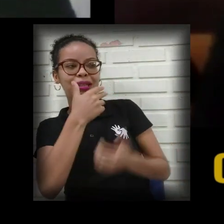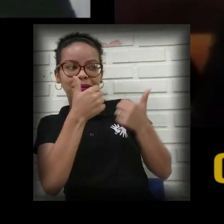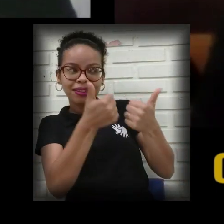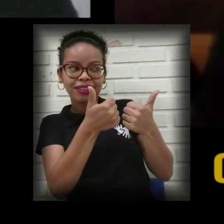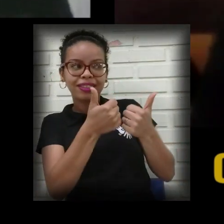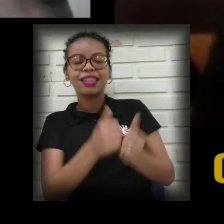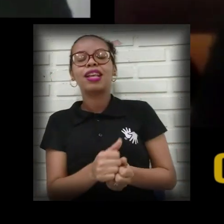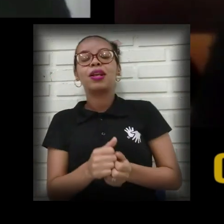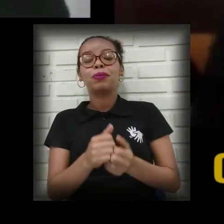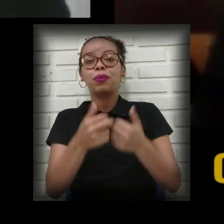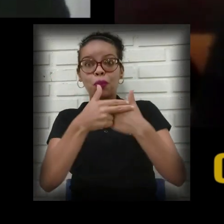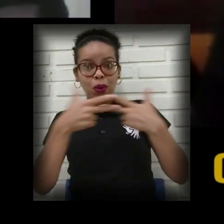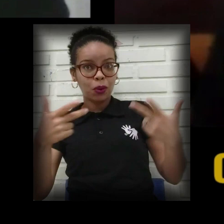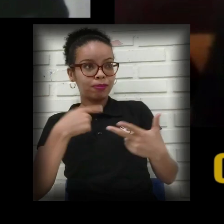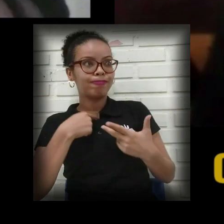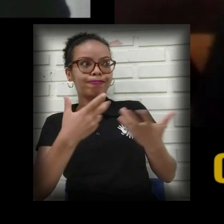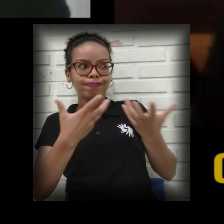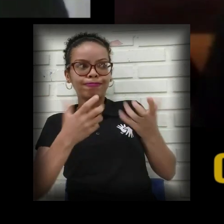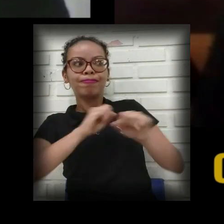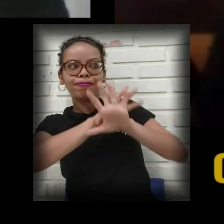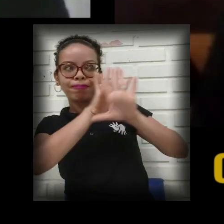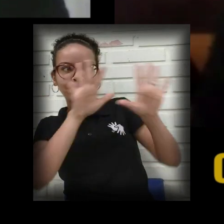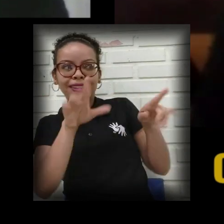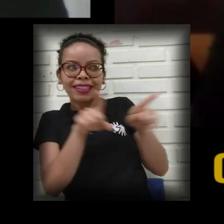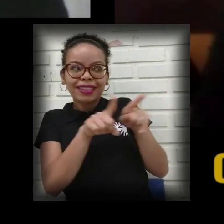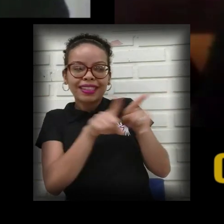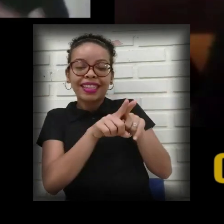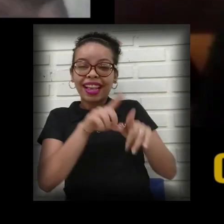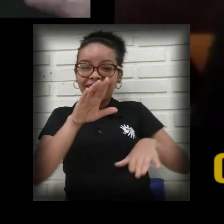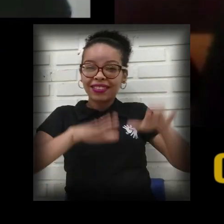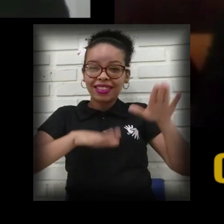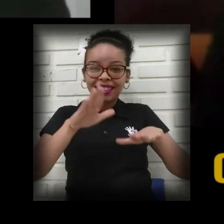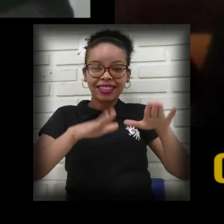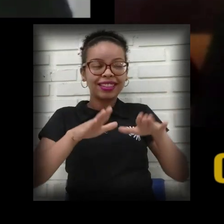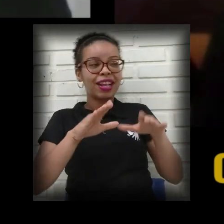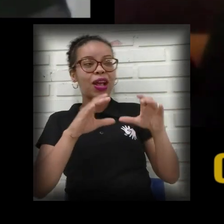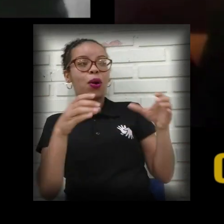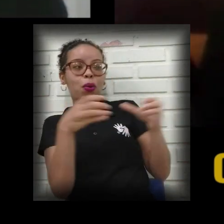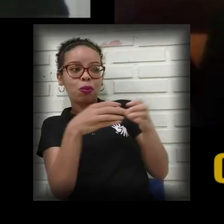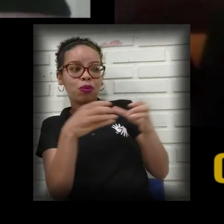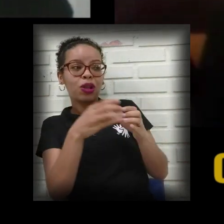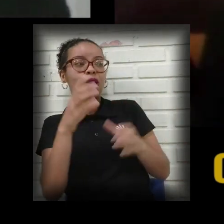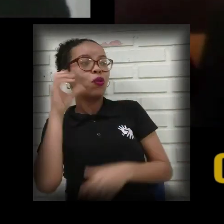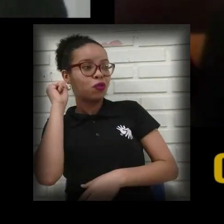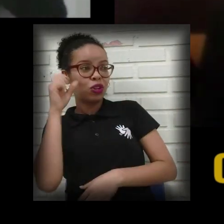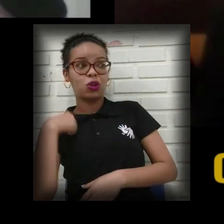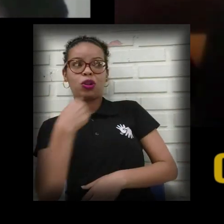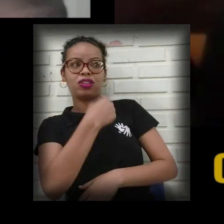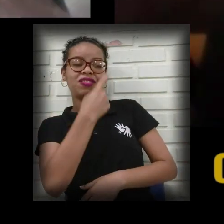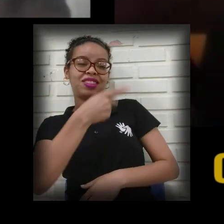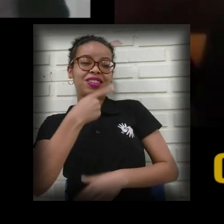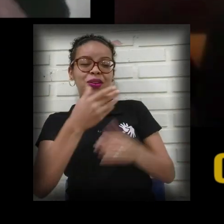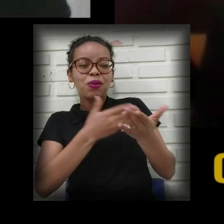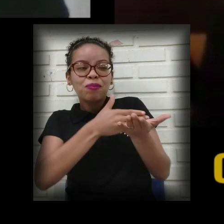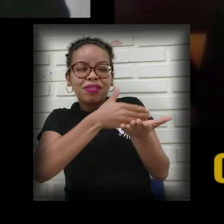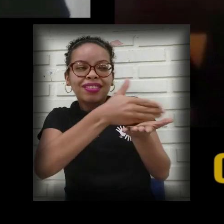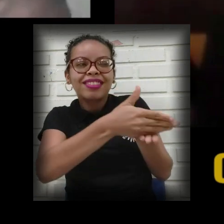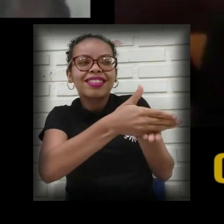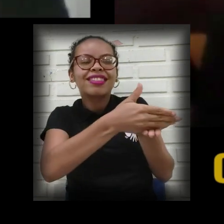Uma coisa que eu gostaria de esclarecer também, que às vezes a comunidade ouvinte, nós ouvintes, quando estamos iniciando com esse